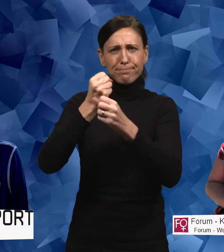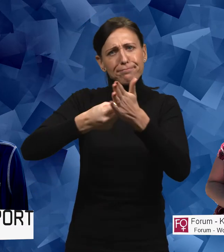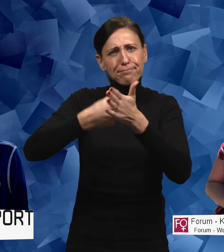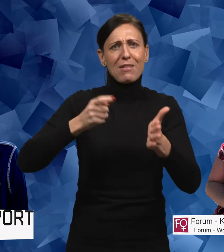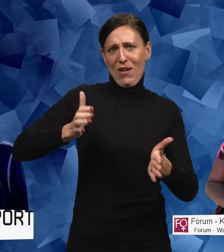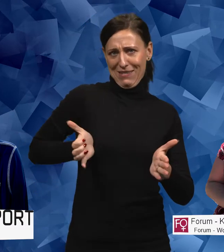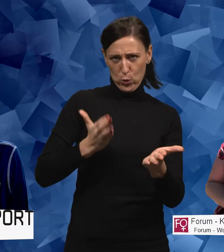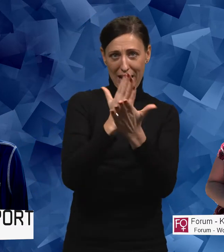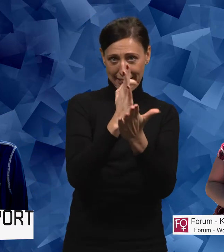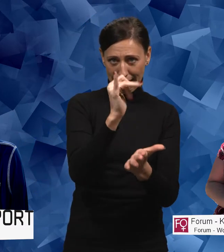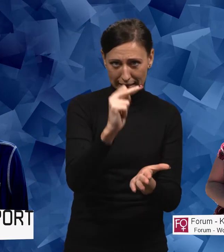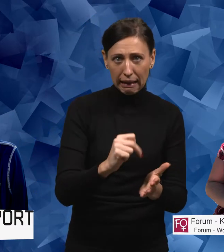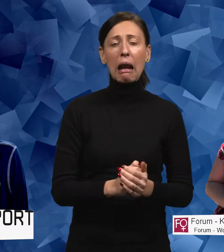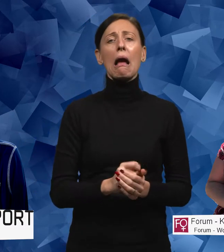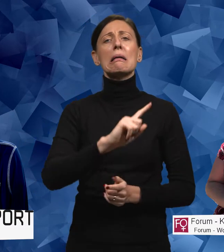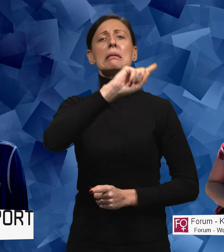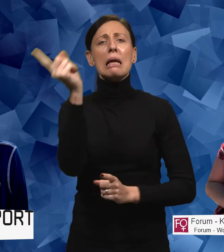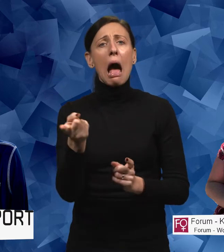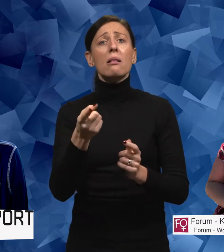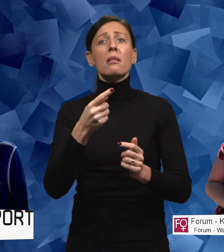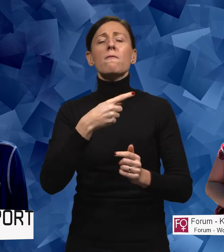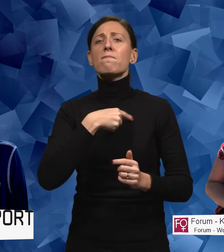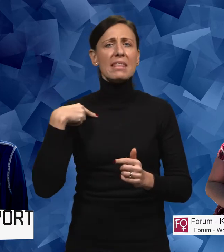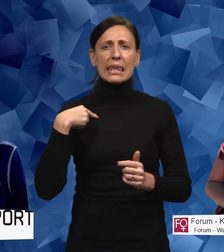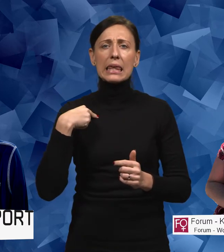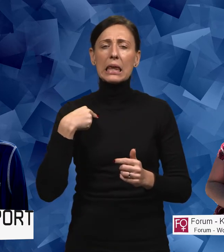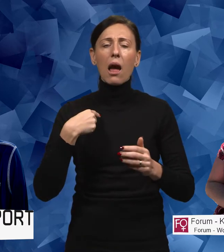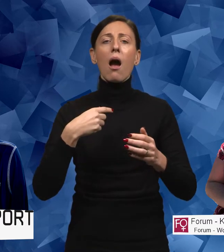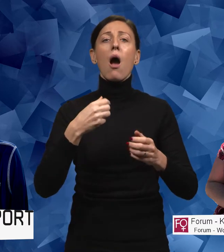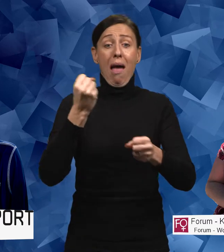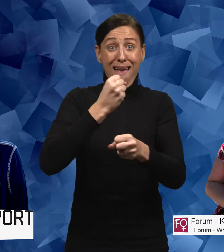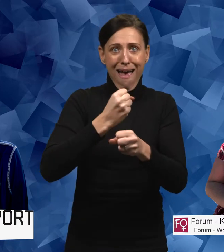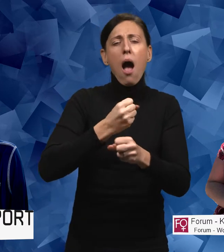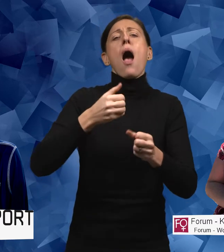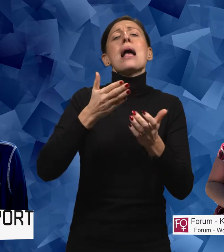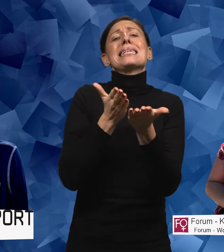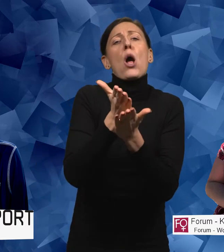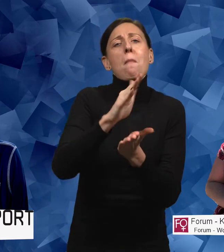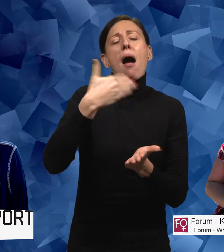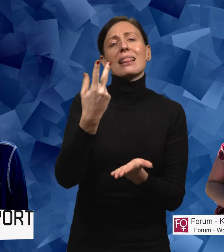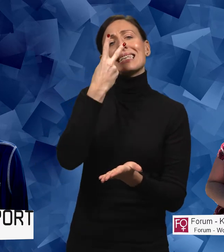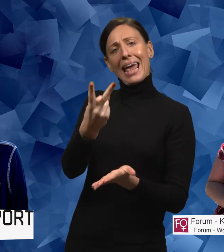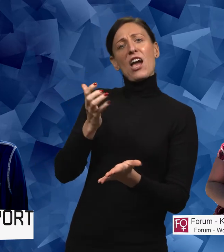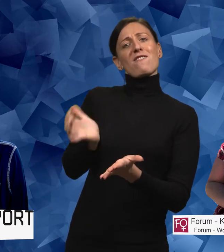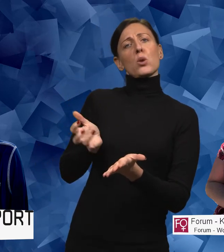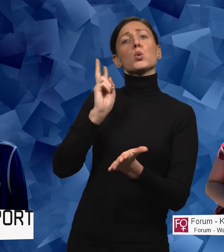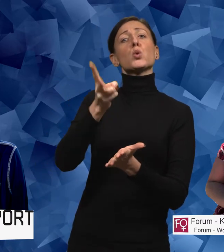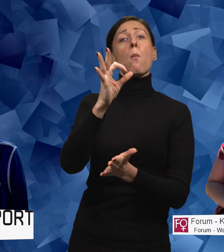rättigheter men på något sätt utgår ifrån att kvinnor är en homogen grupp och